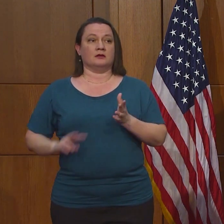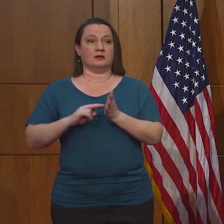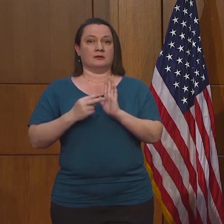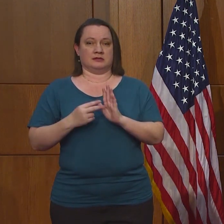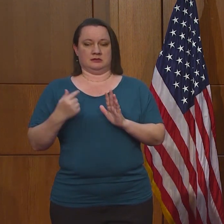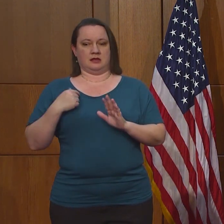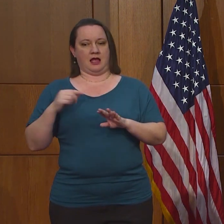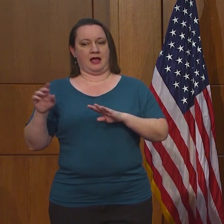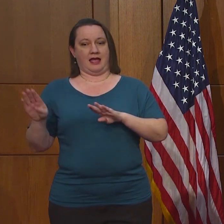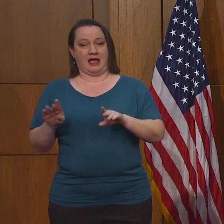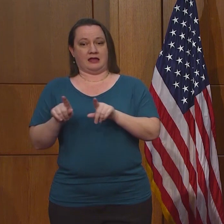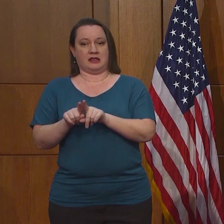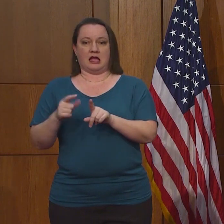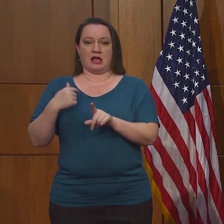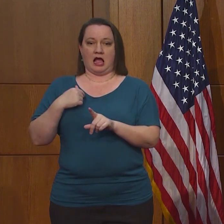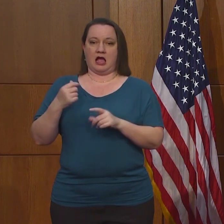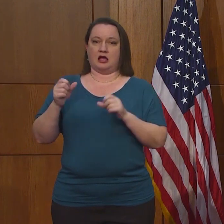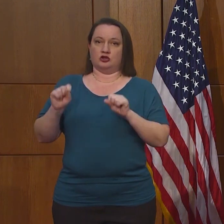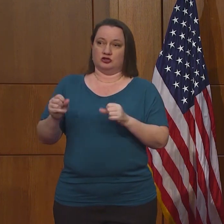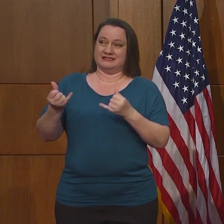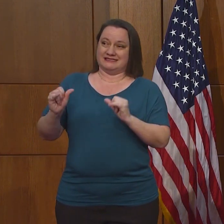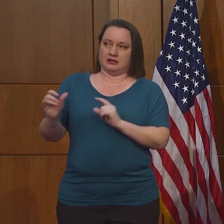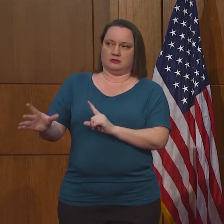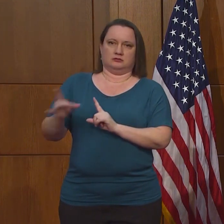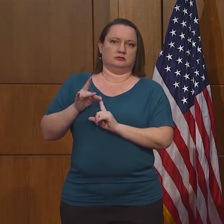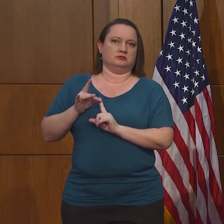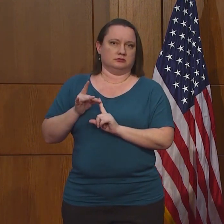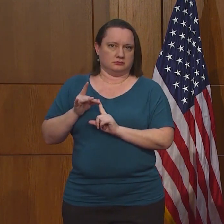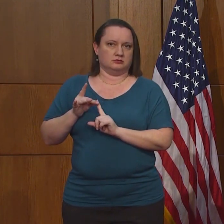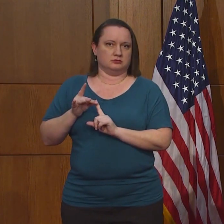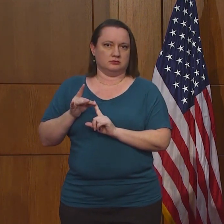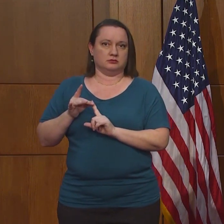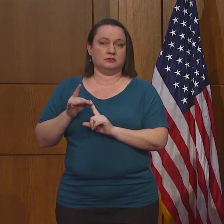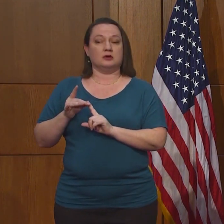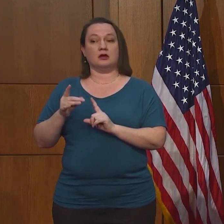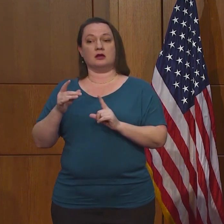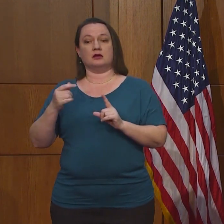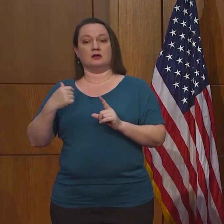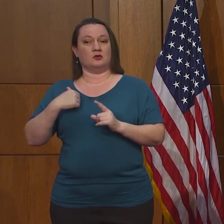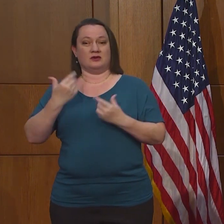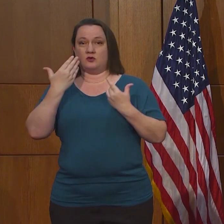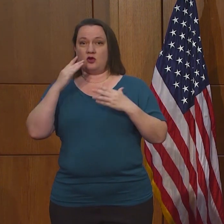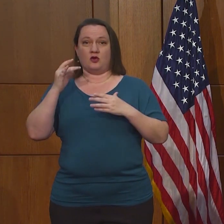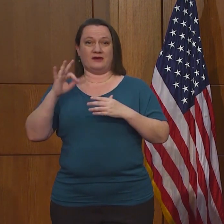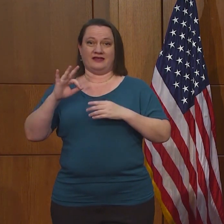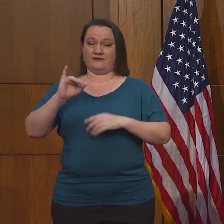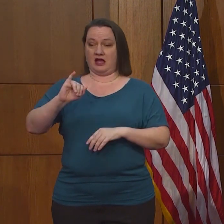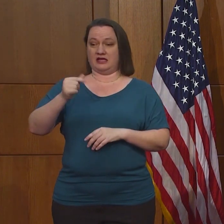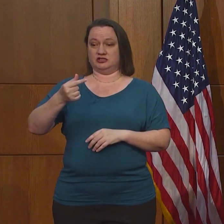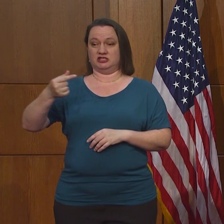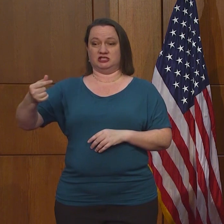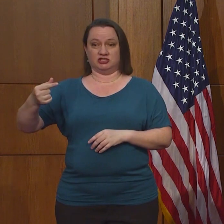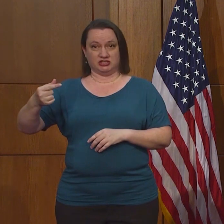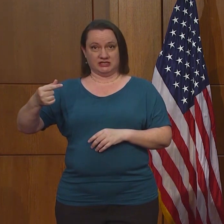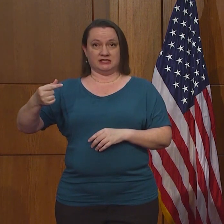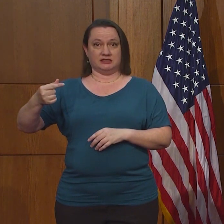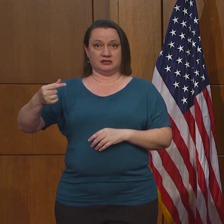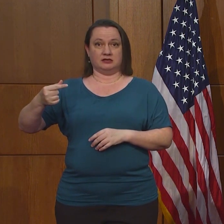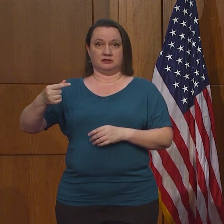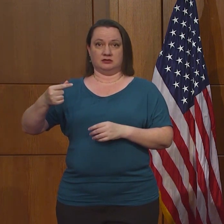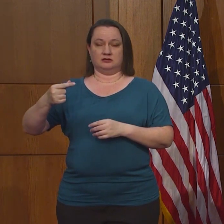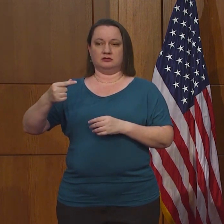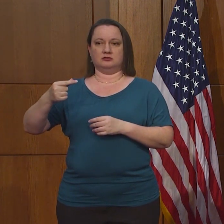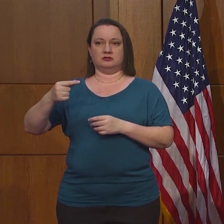distancia social. En otras palabras, es que uno tiene que actuar como si todavía pudiera estar infectado porque